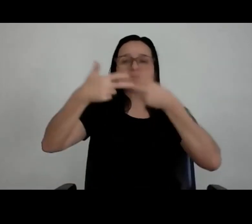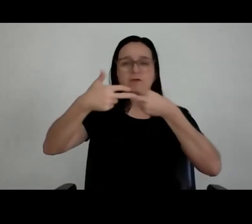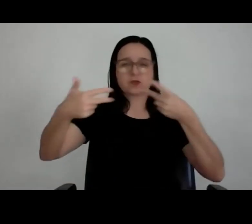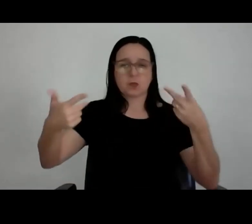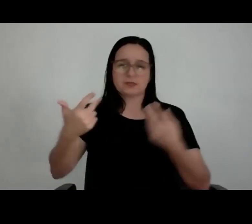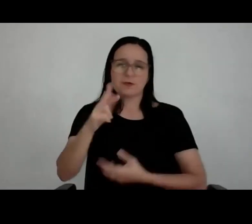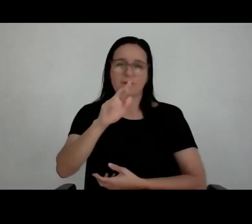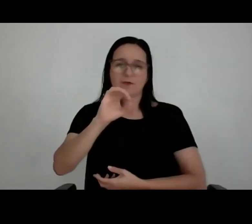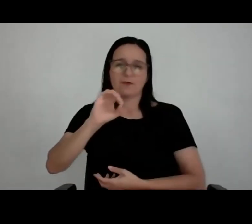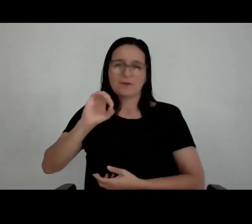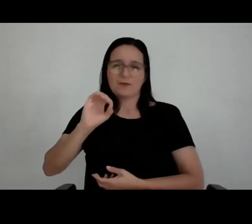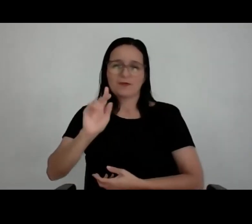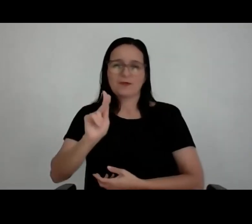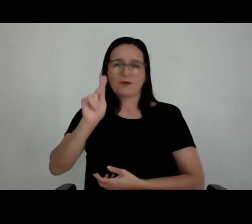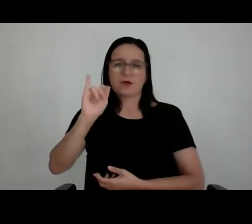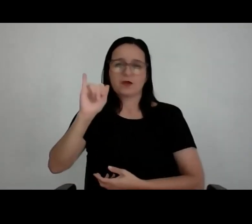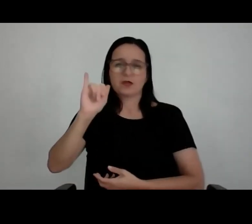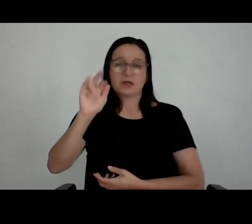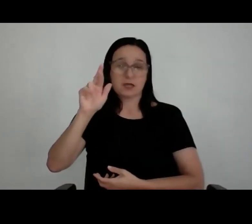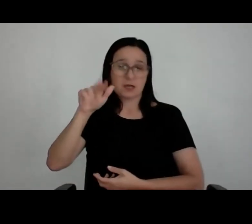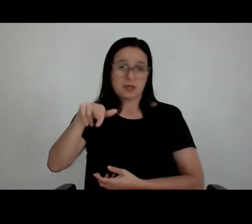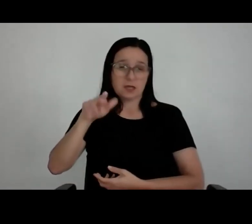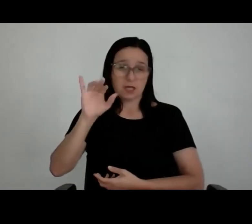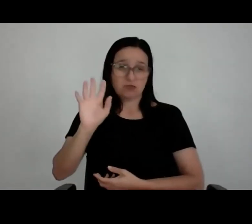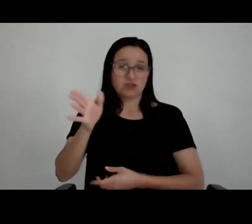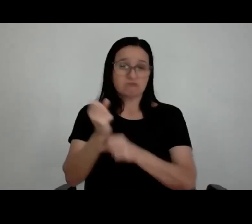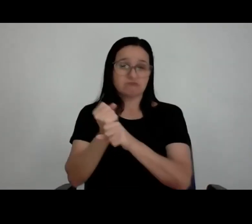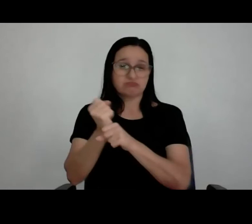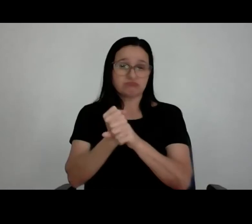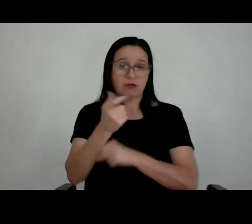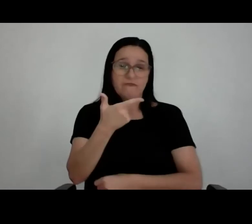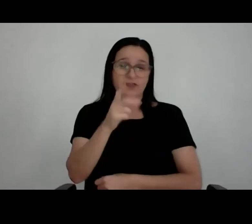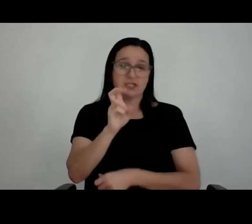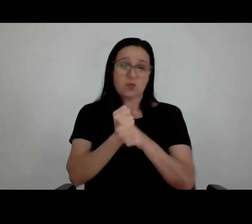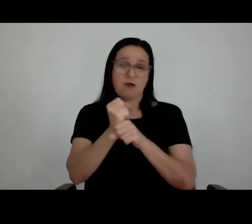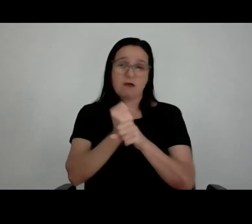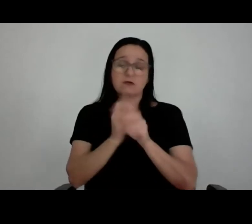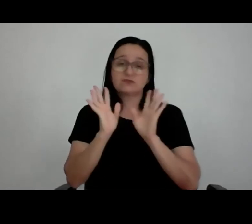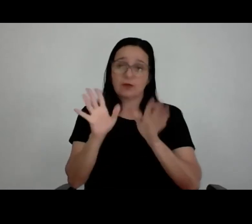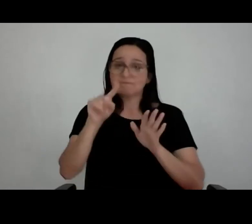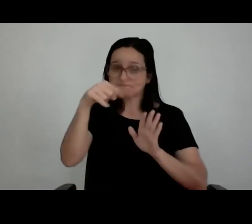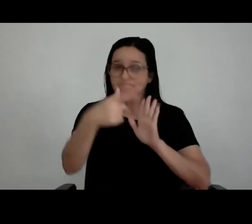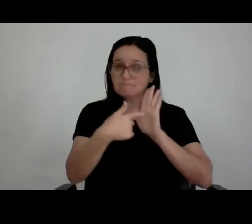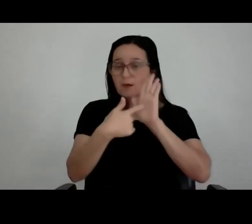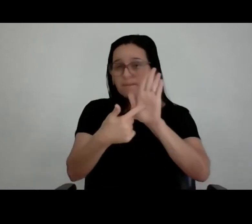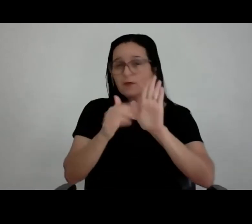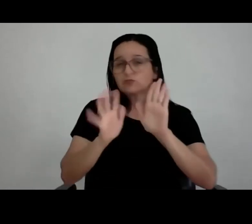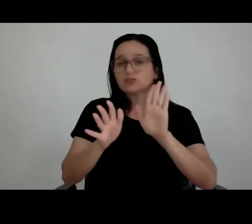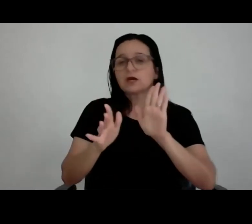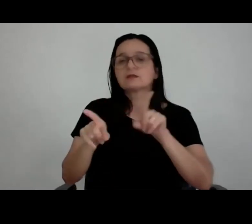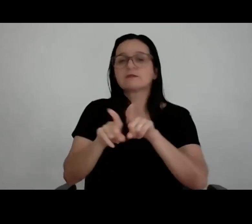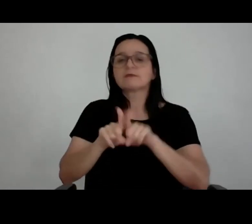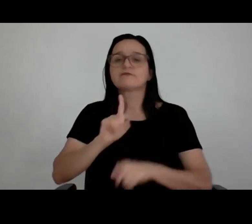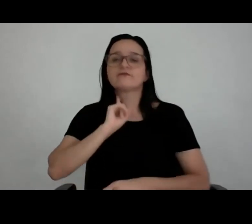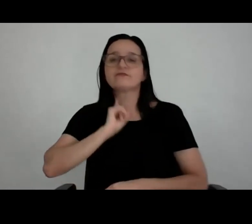Rio já faz trabalho para o Rock in Rio há 25 anos. Depois vou mostrar um projeto que a gente fez para o Flamengo, o CT do